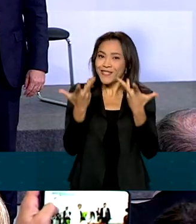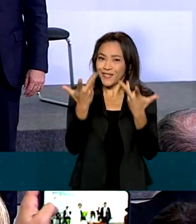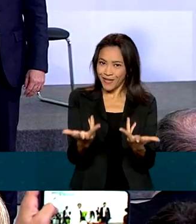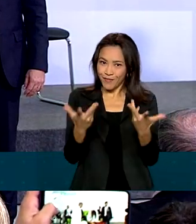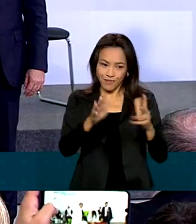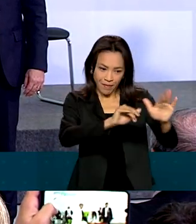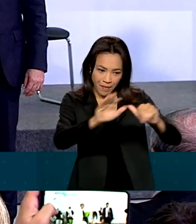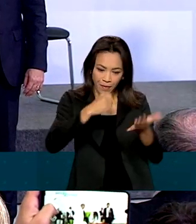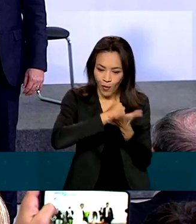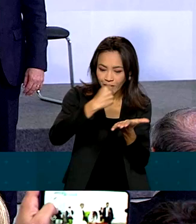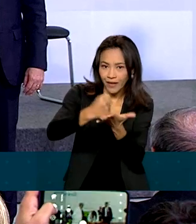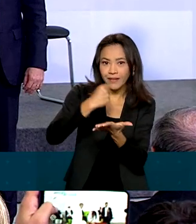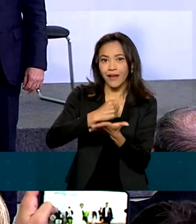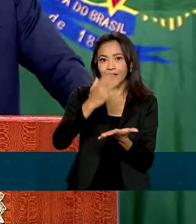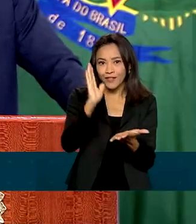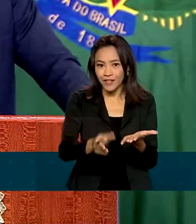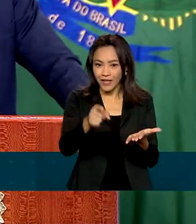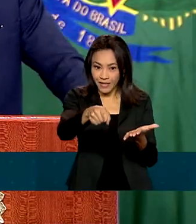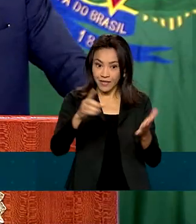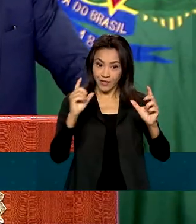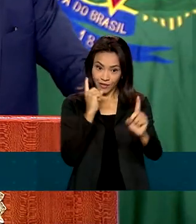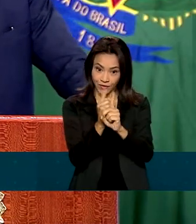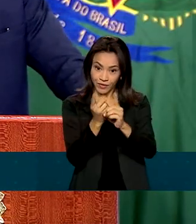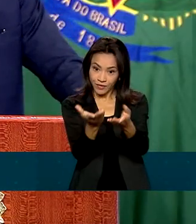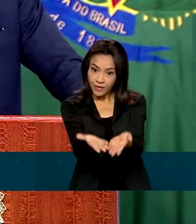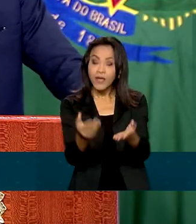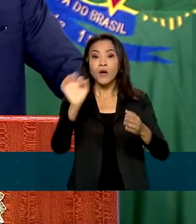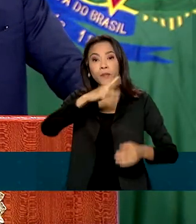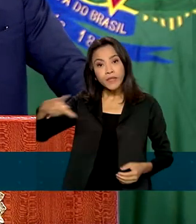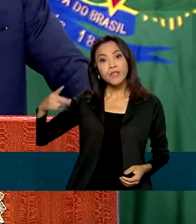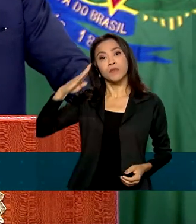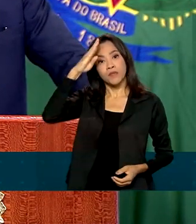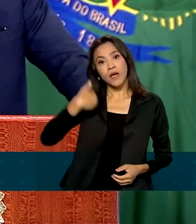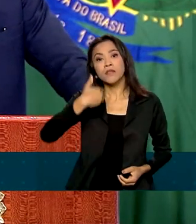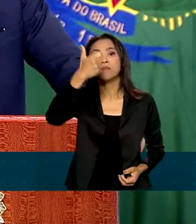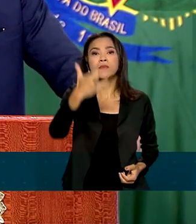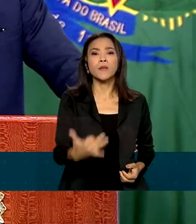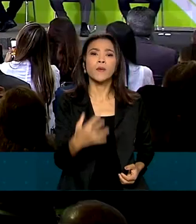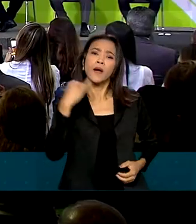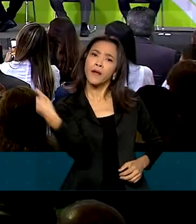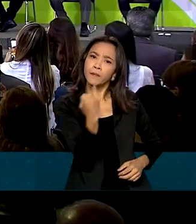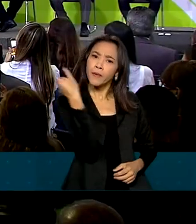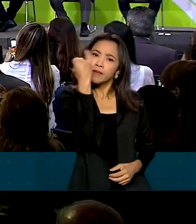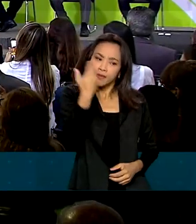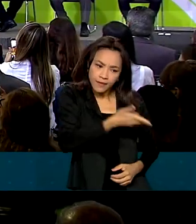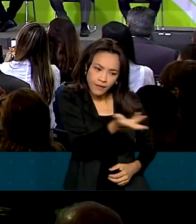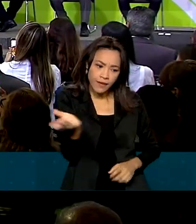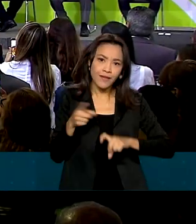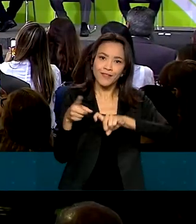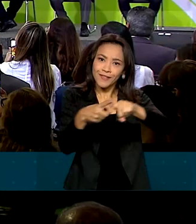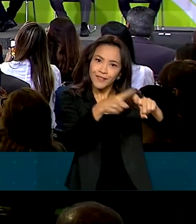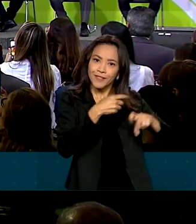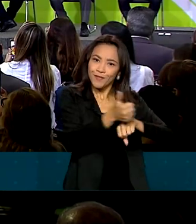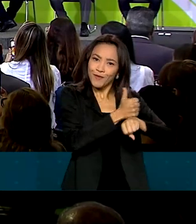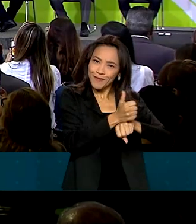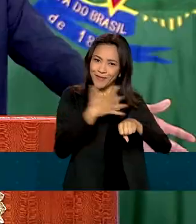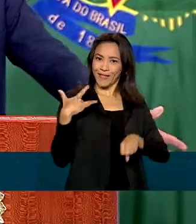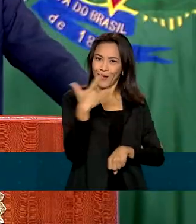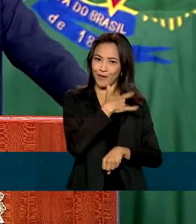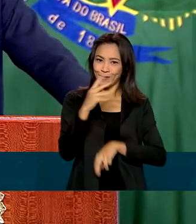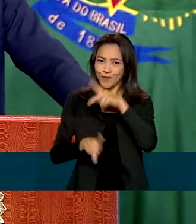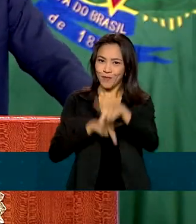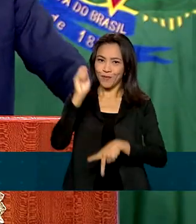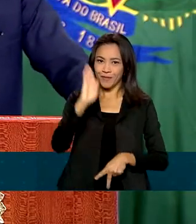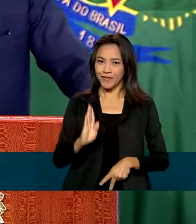pelo programa Médicos pelo Brasil, o presidente Jair Bolsonaro destacou a importância desses profissionais para a saúde dos brasileiros.